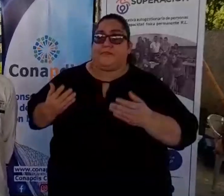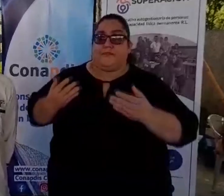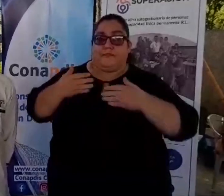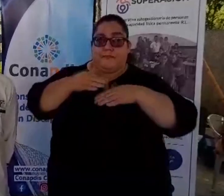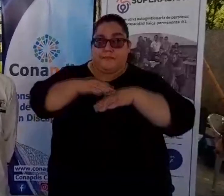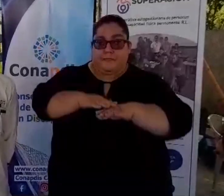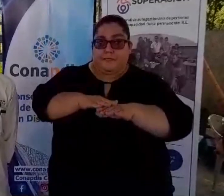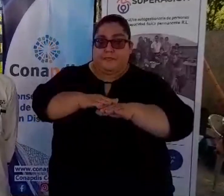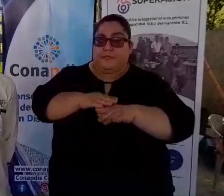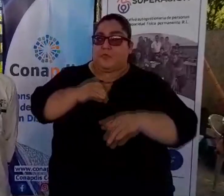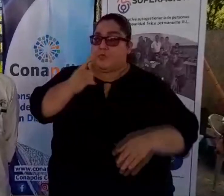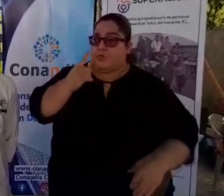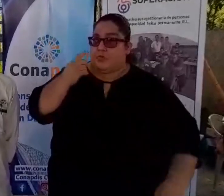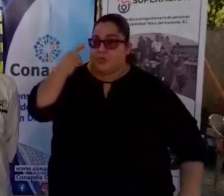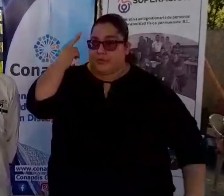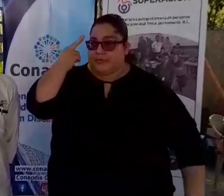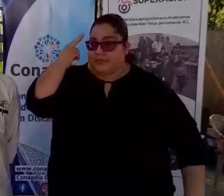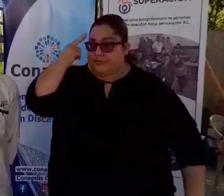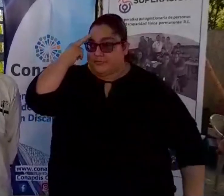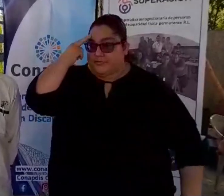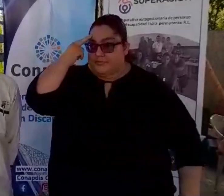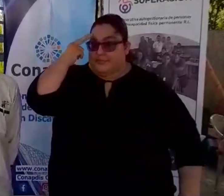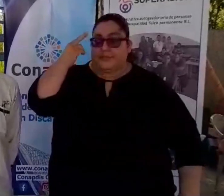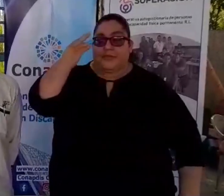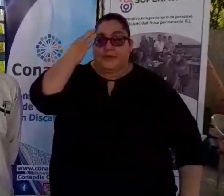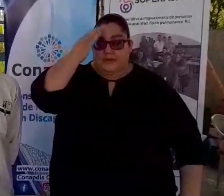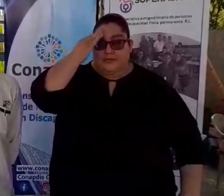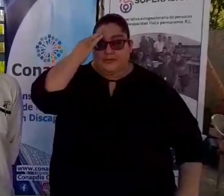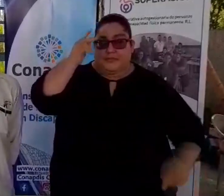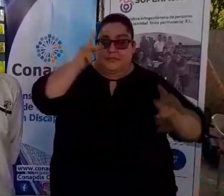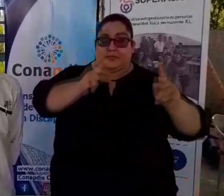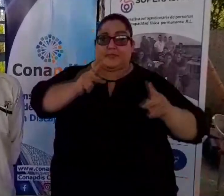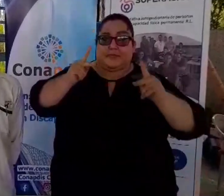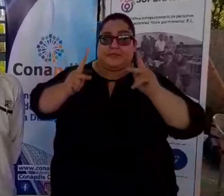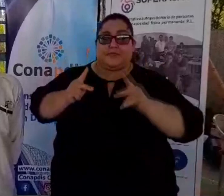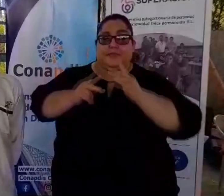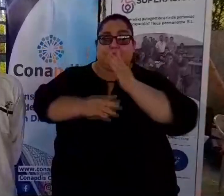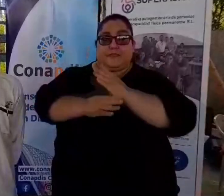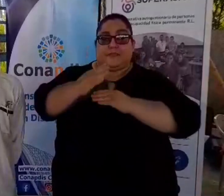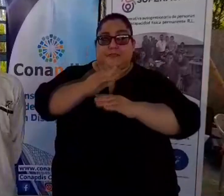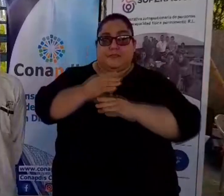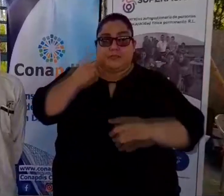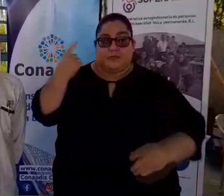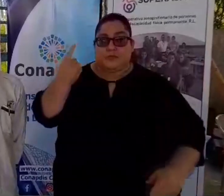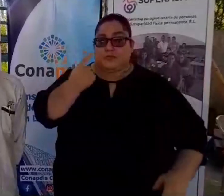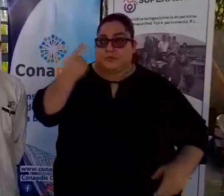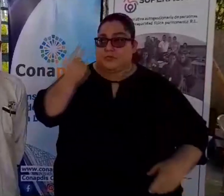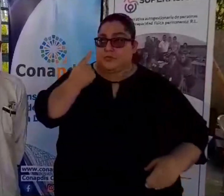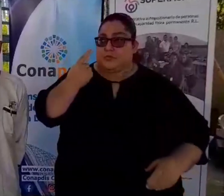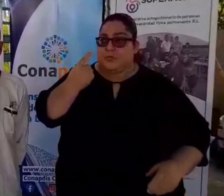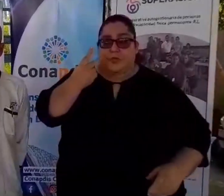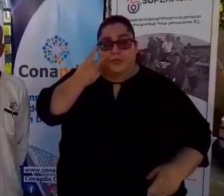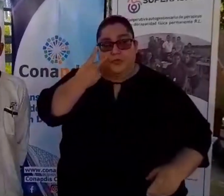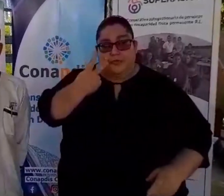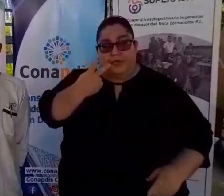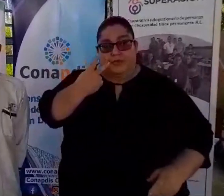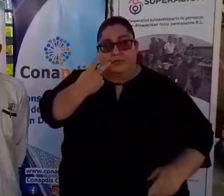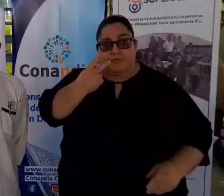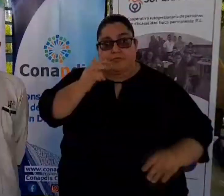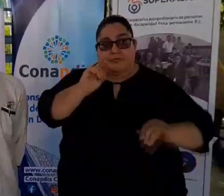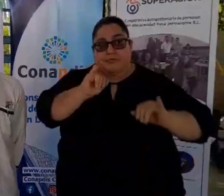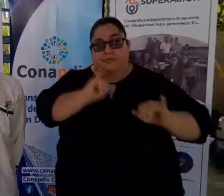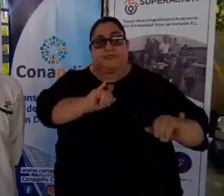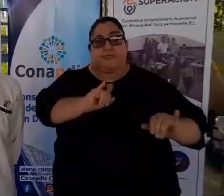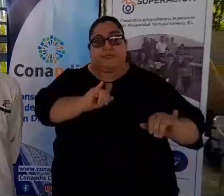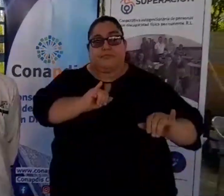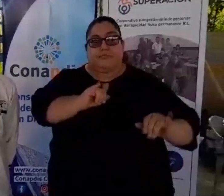Por una razón La razón es que sepamos que la persona con discapacidad No es solamente verlos ahí Y tenerlos